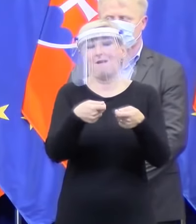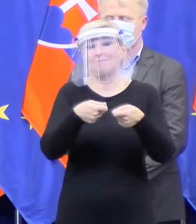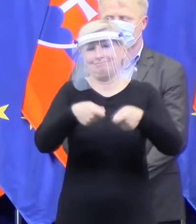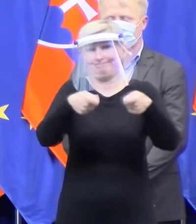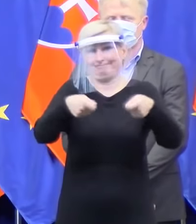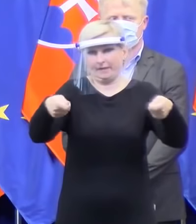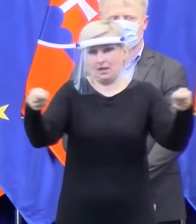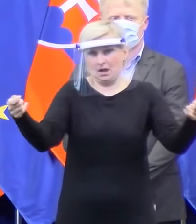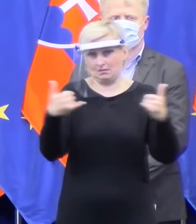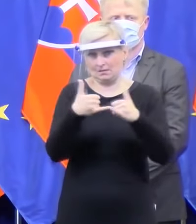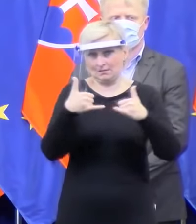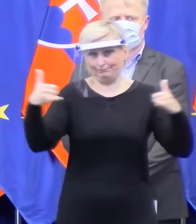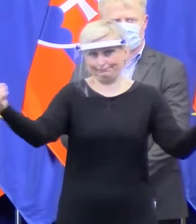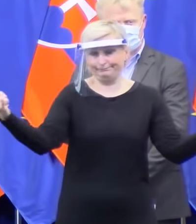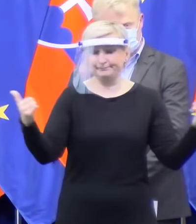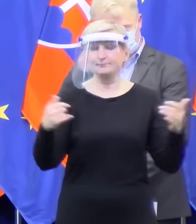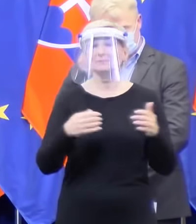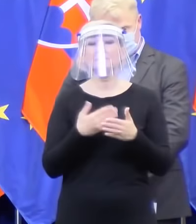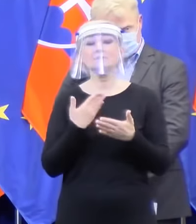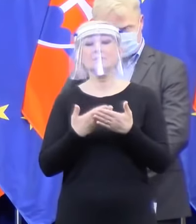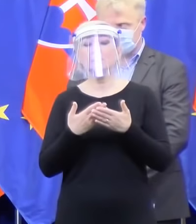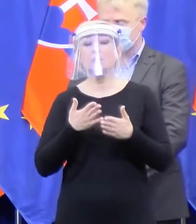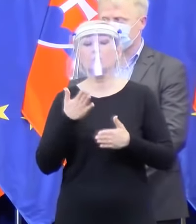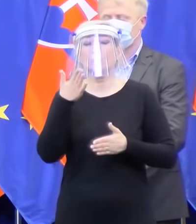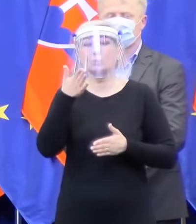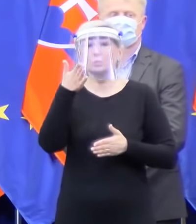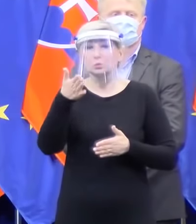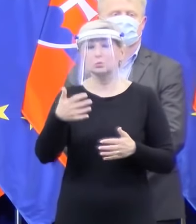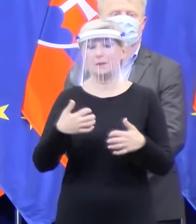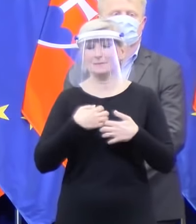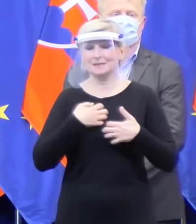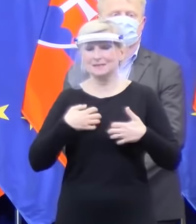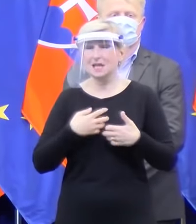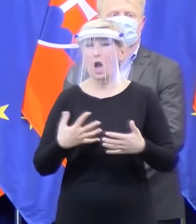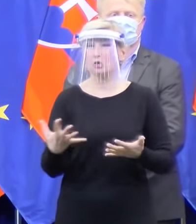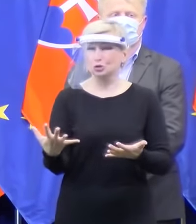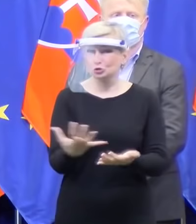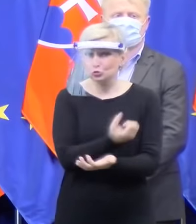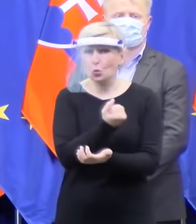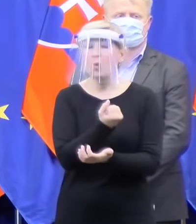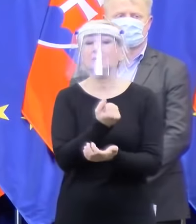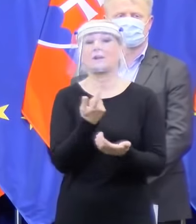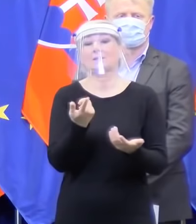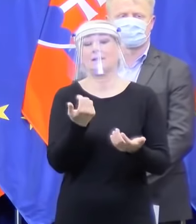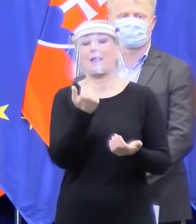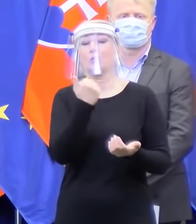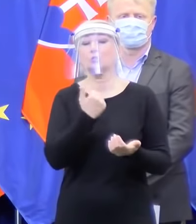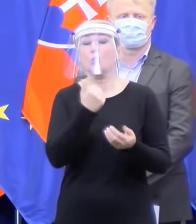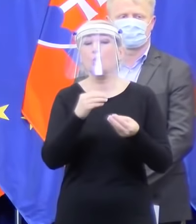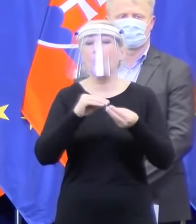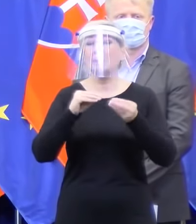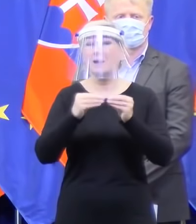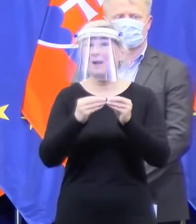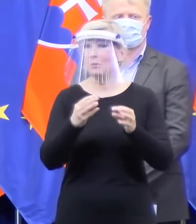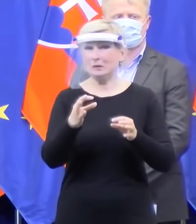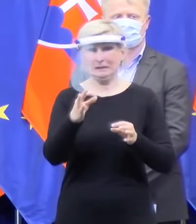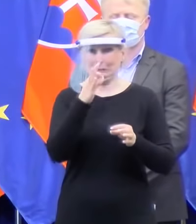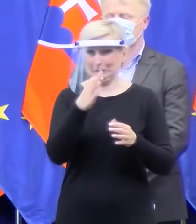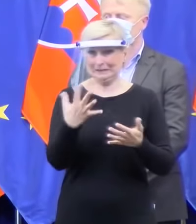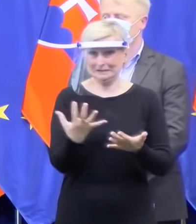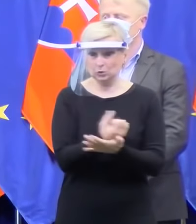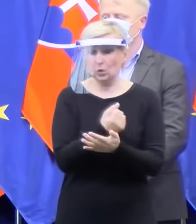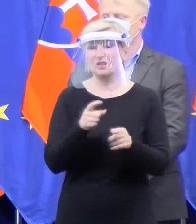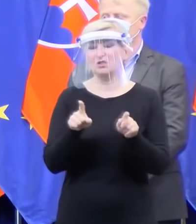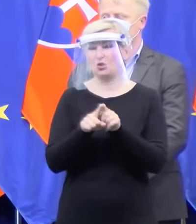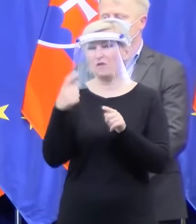Jasné, budeme sa snažiť skúsiť aj po tejto linke zohnať, ale keď nevedia súkromníci zohnať, je to to isté, si myslím, že ani štát nebude vedieť zohnať.